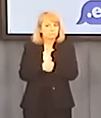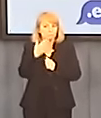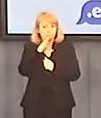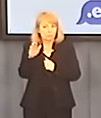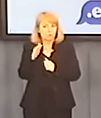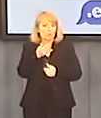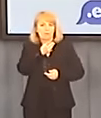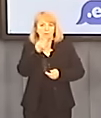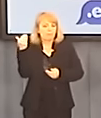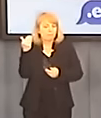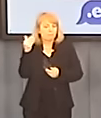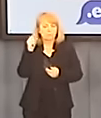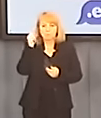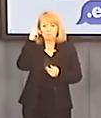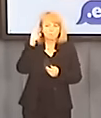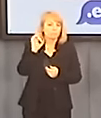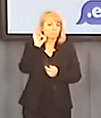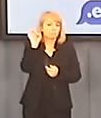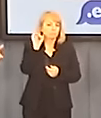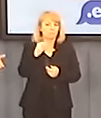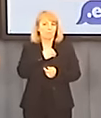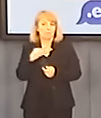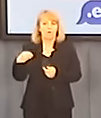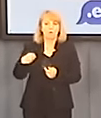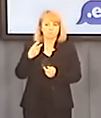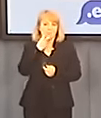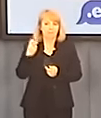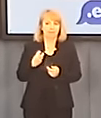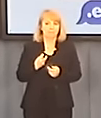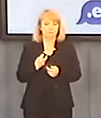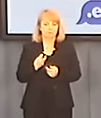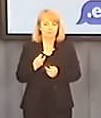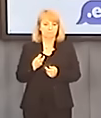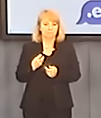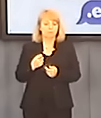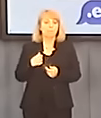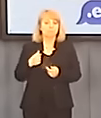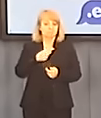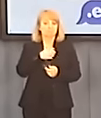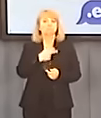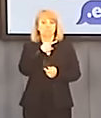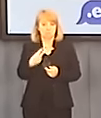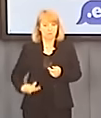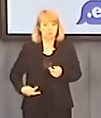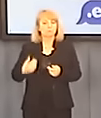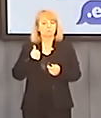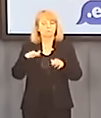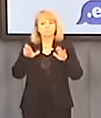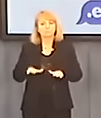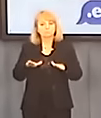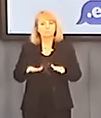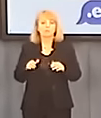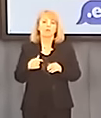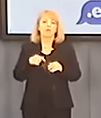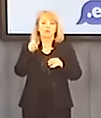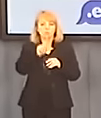polską energetykę. Jak Państwo wiecie, premier ostatnie kilka dni spędził na Śląsku, bardzo głęboko pochylając się nad